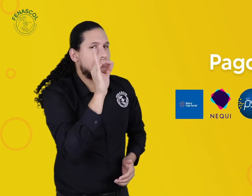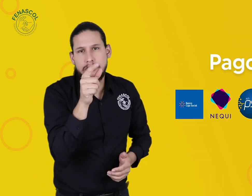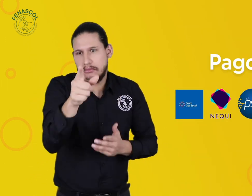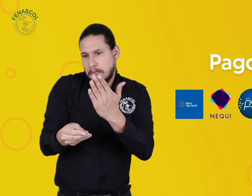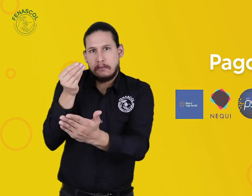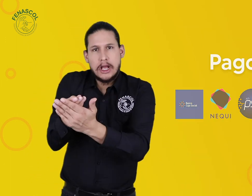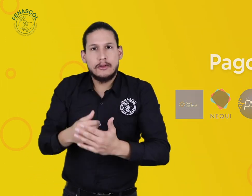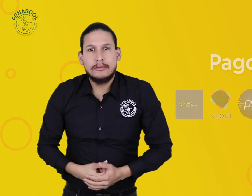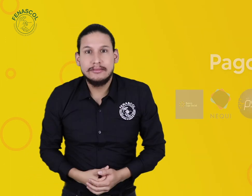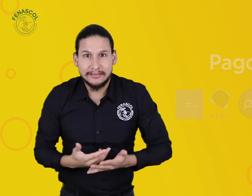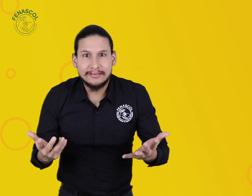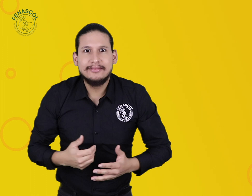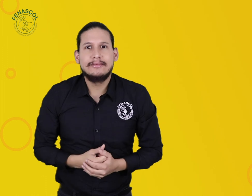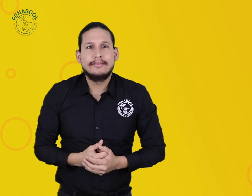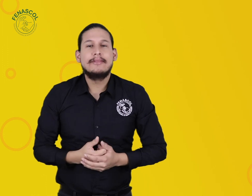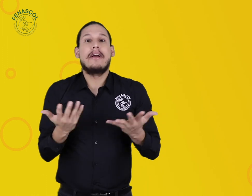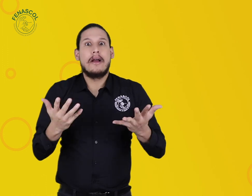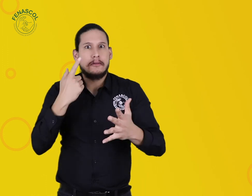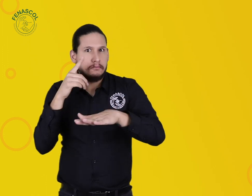manera electrónica a través de Neki y PSI.